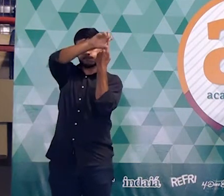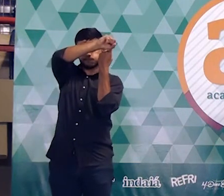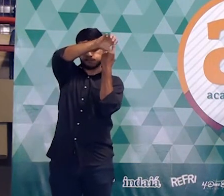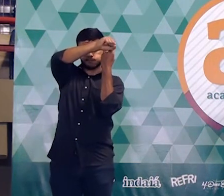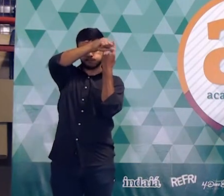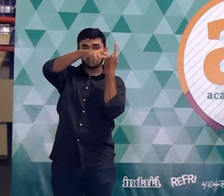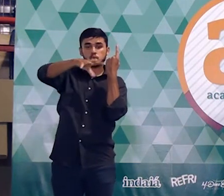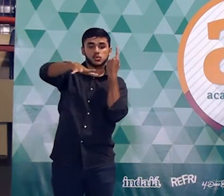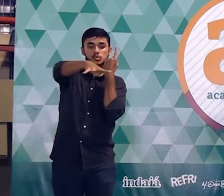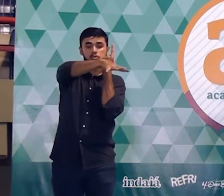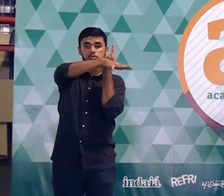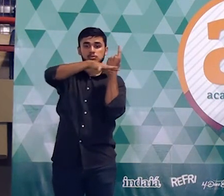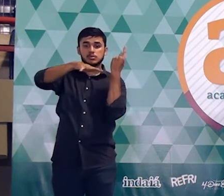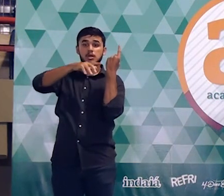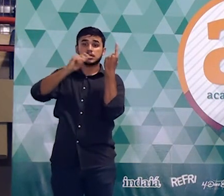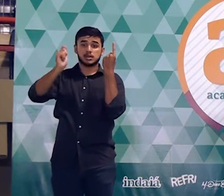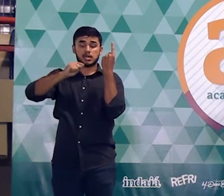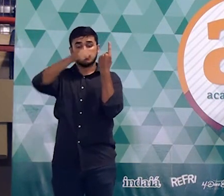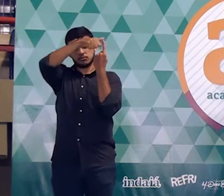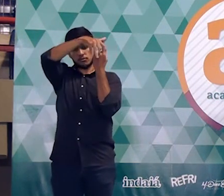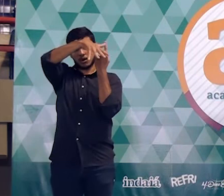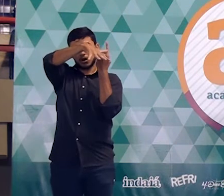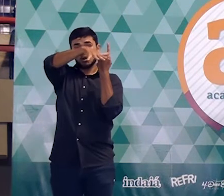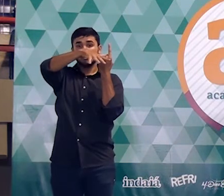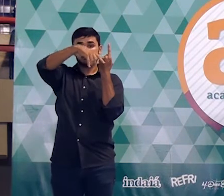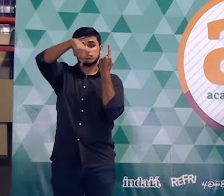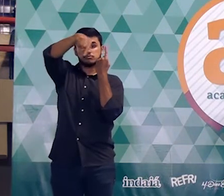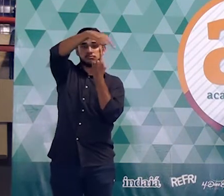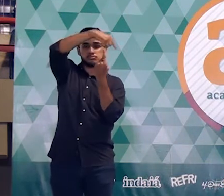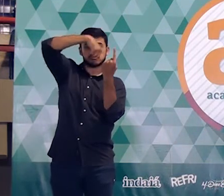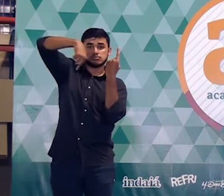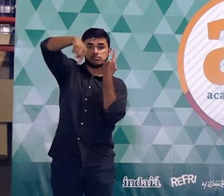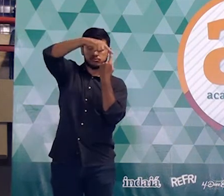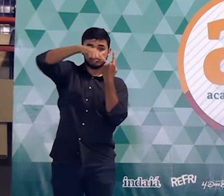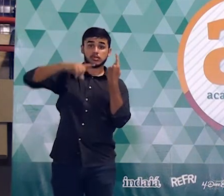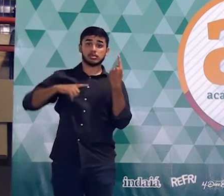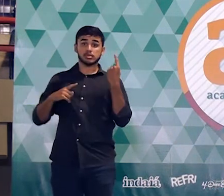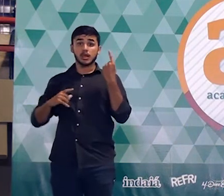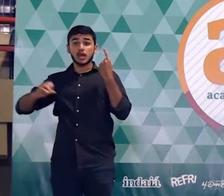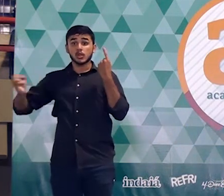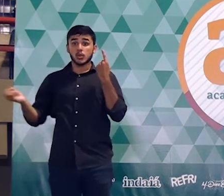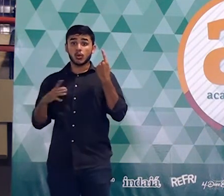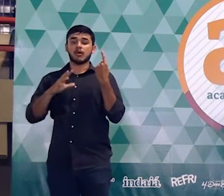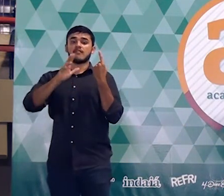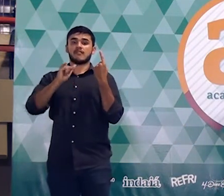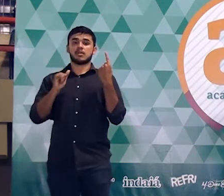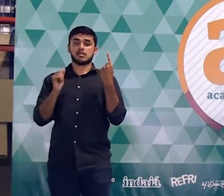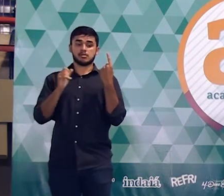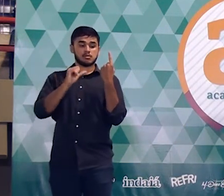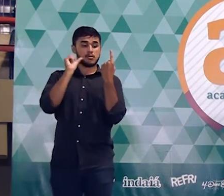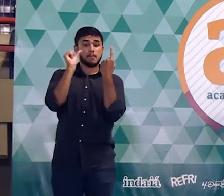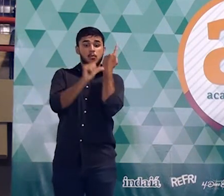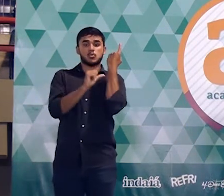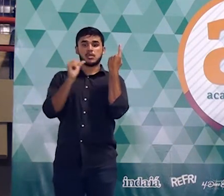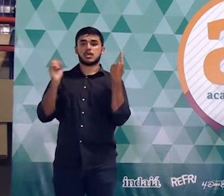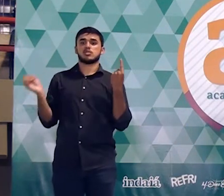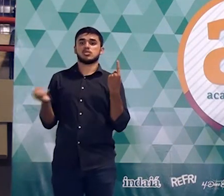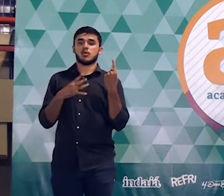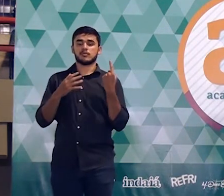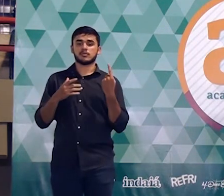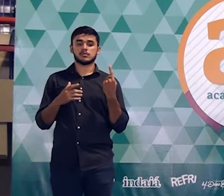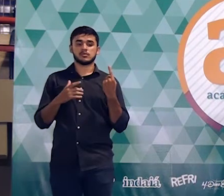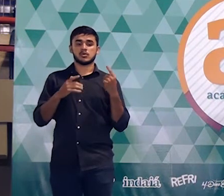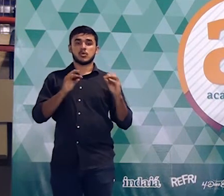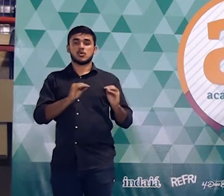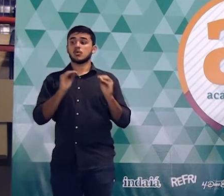telefonia celular e aí o anunciado da questão disse que essas duas antenas vão ser trocadas por uma nova antena onde é